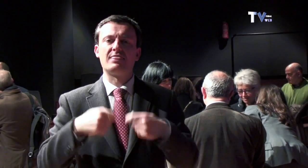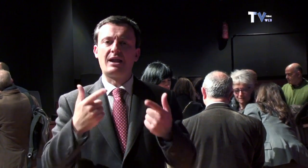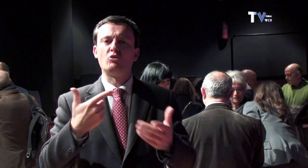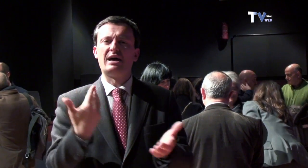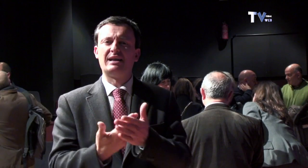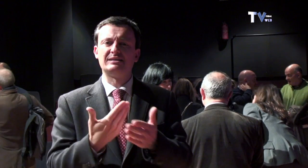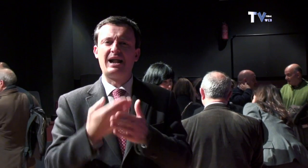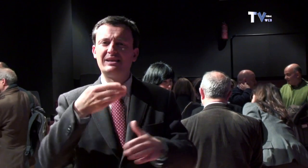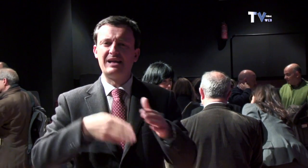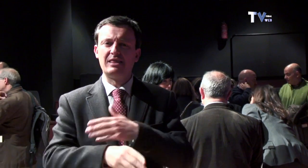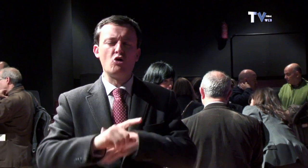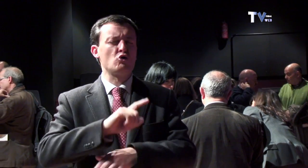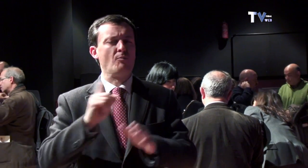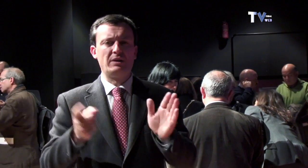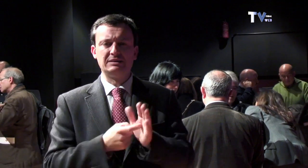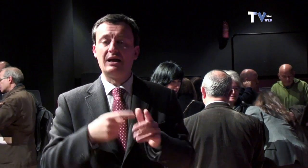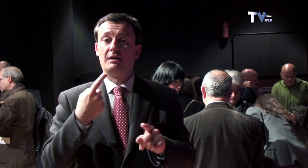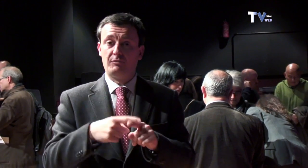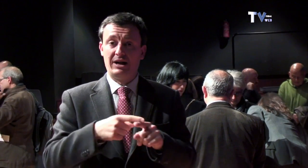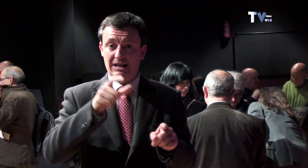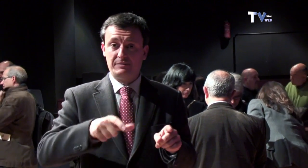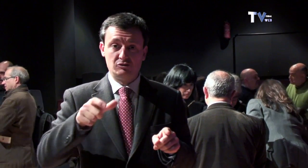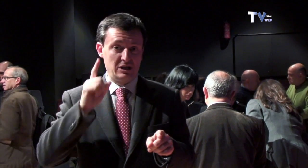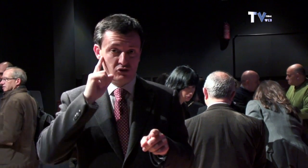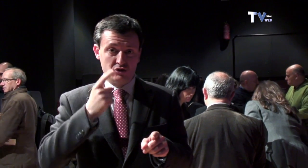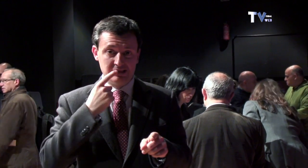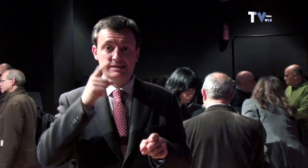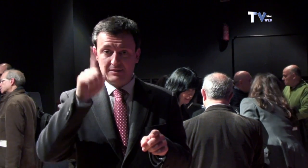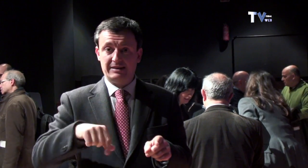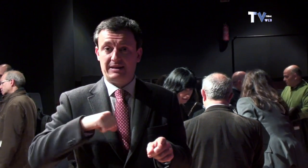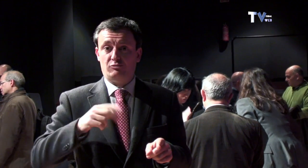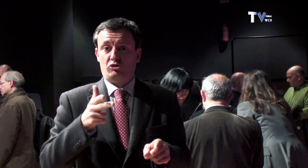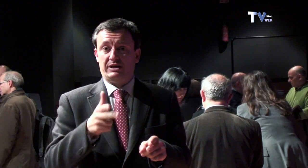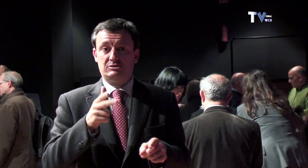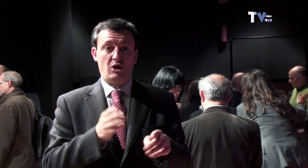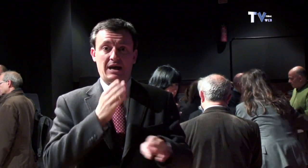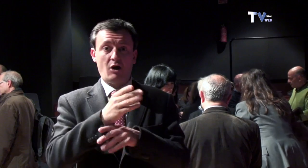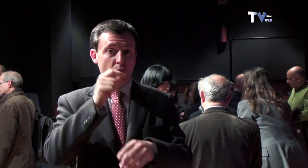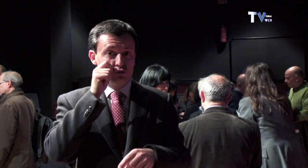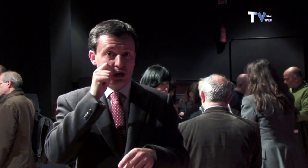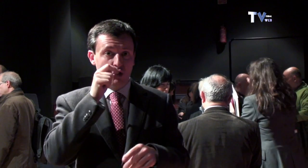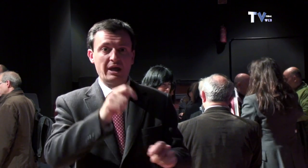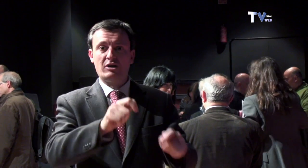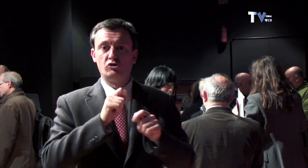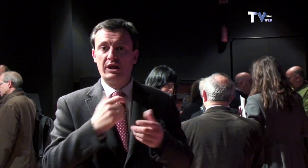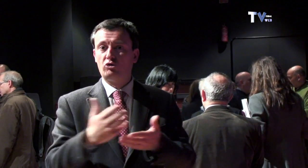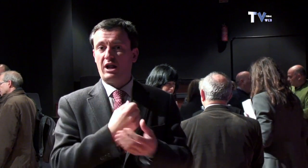diputacions. Així com espero que la Conselleria de Cultures comprometi a garantir la plena accessibilitat, ja que les persones sordes